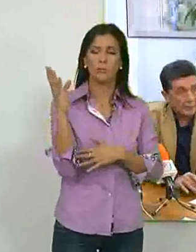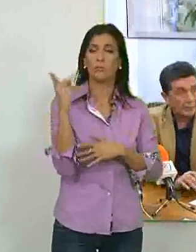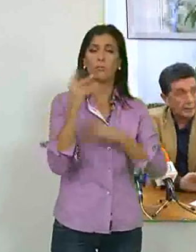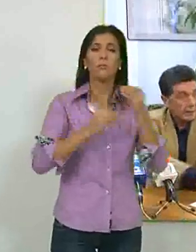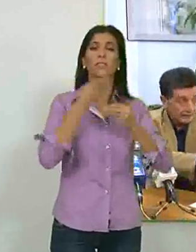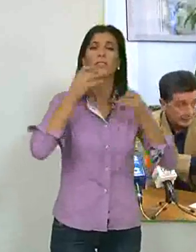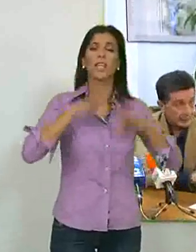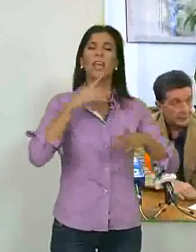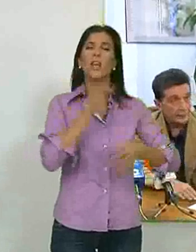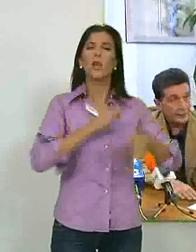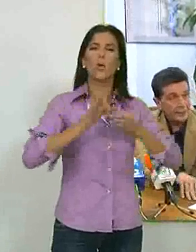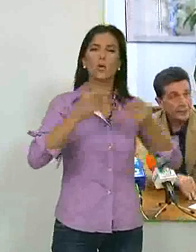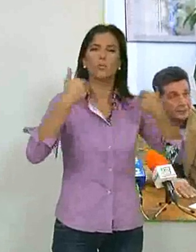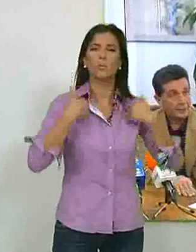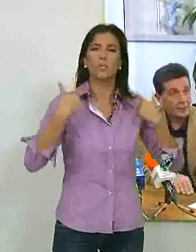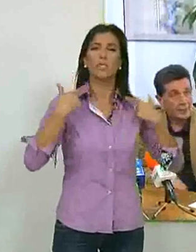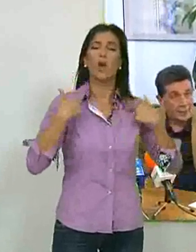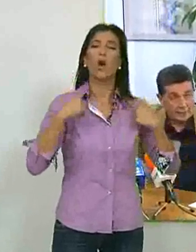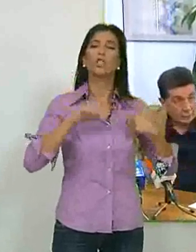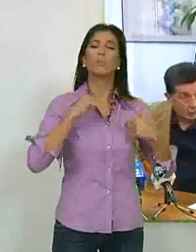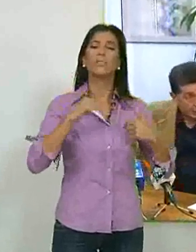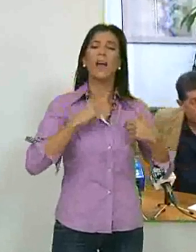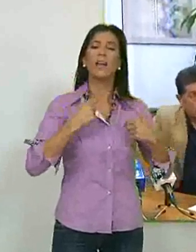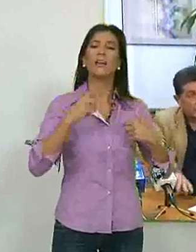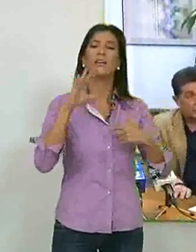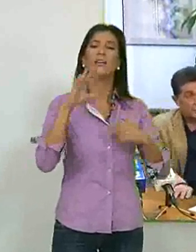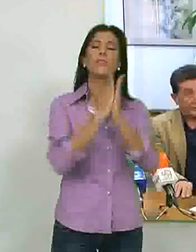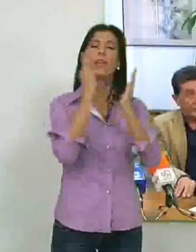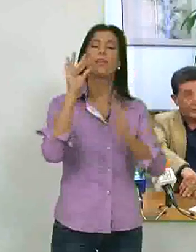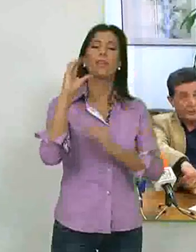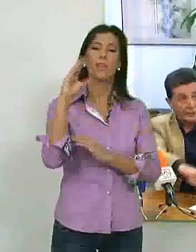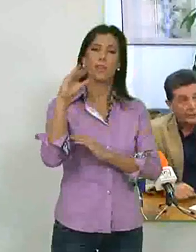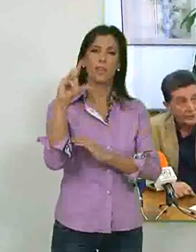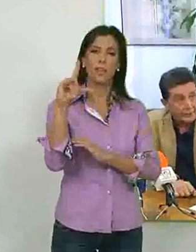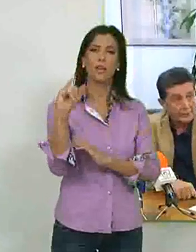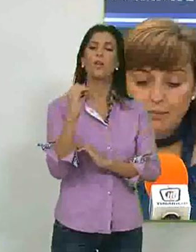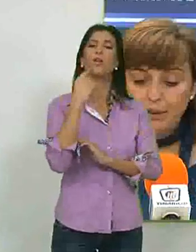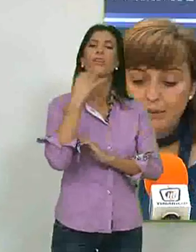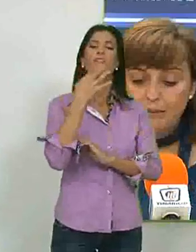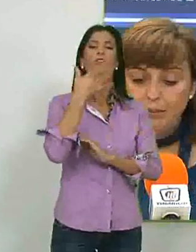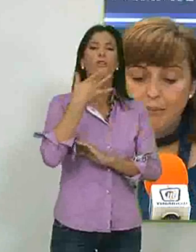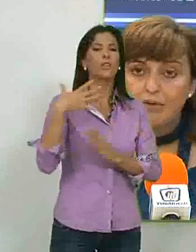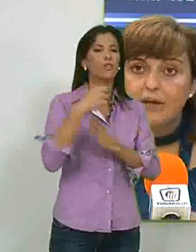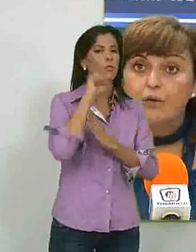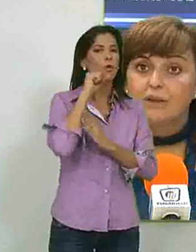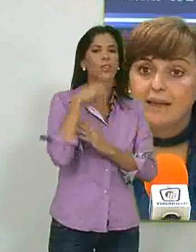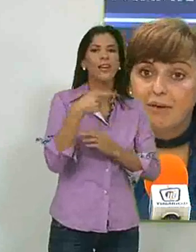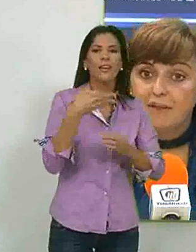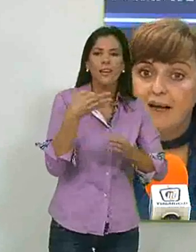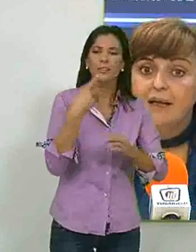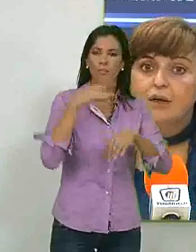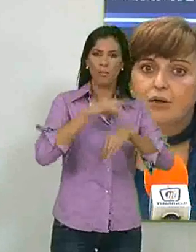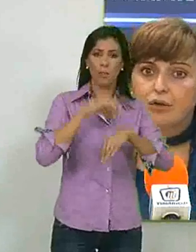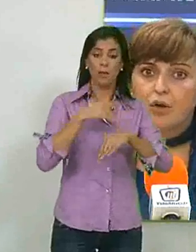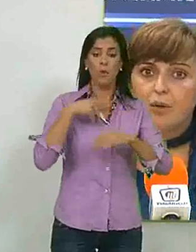impartida por el neurólogo del Hospital San Cecilio es que los motileños conozcan la enfermedad. Entre